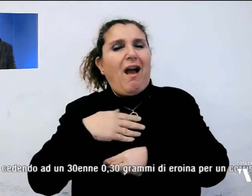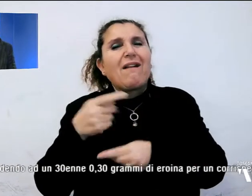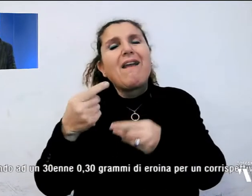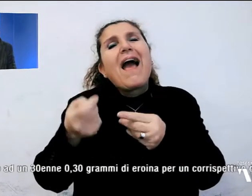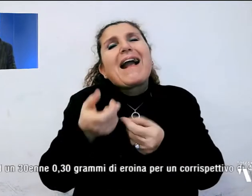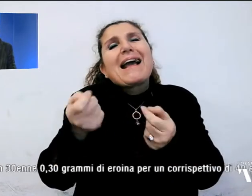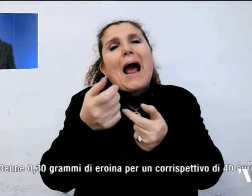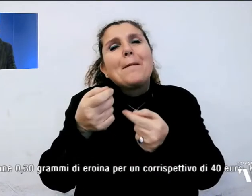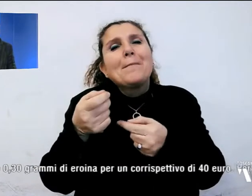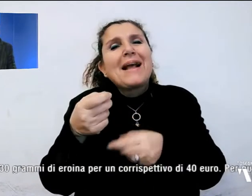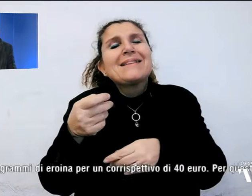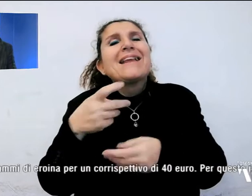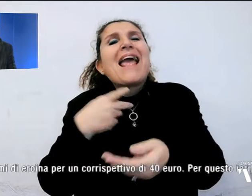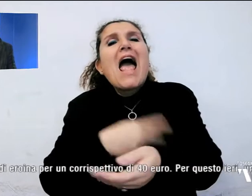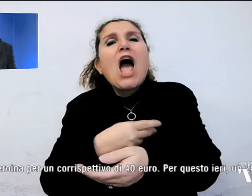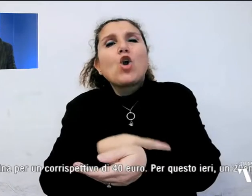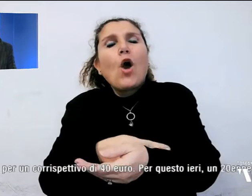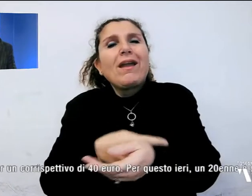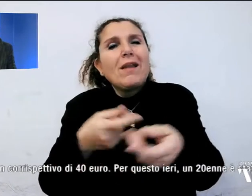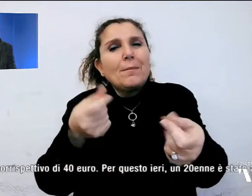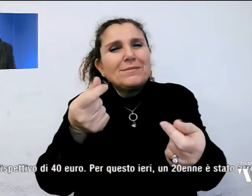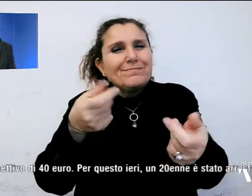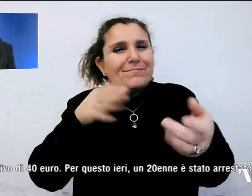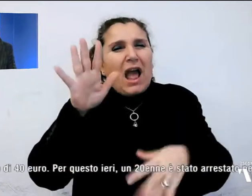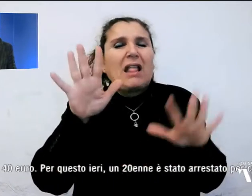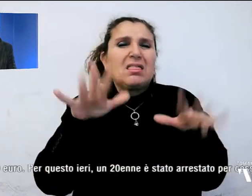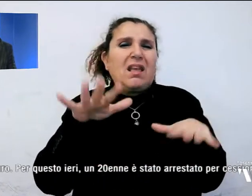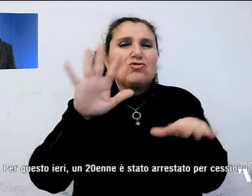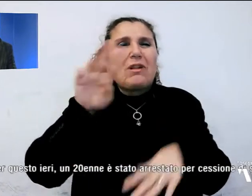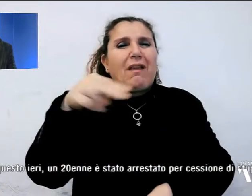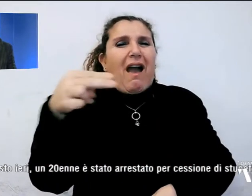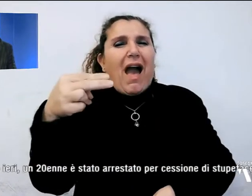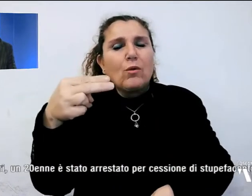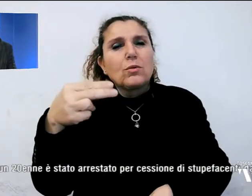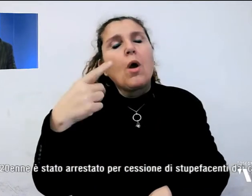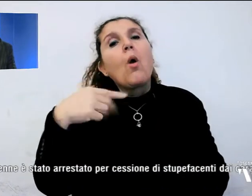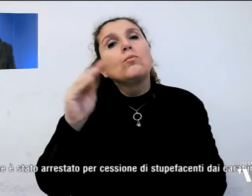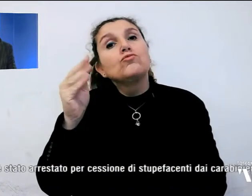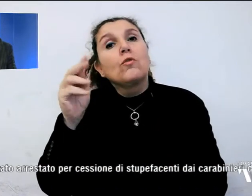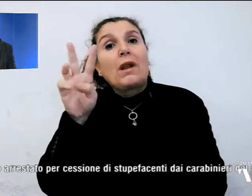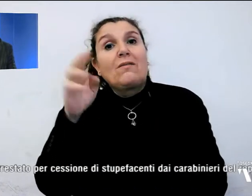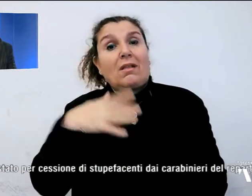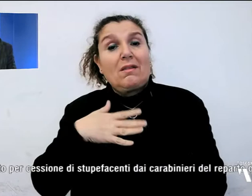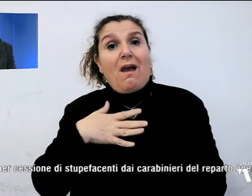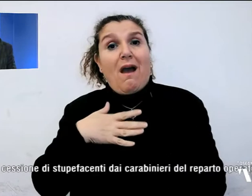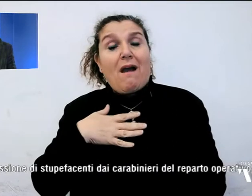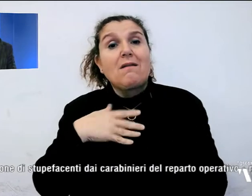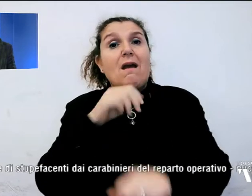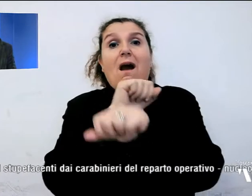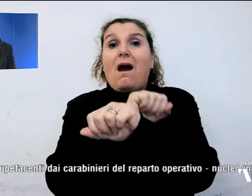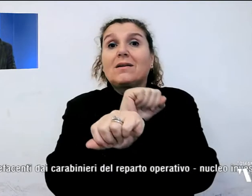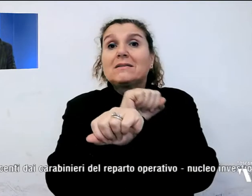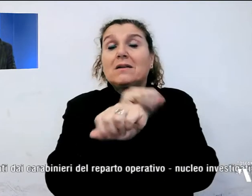per un corrisportivo di alcune decine di euro. Per questo un ventenne è stato arrestato dai